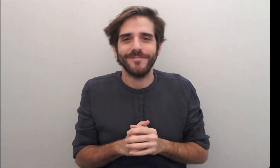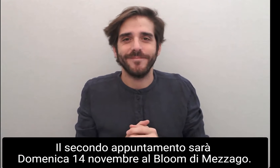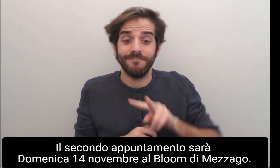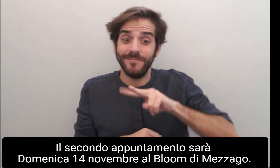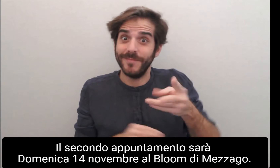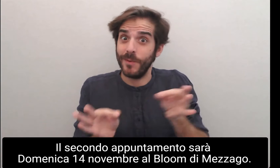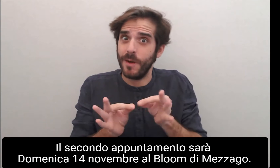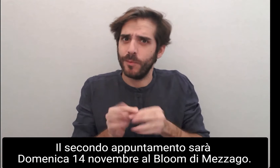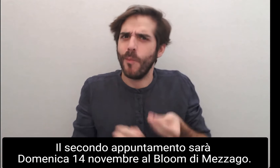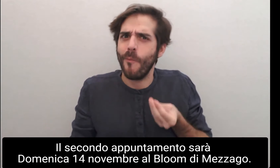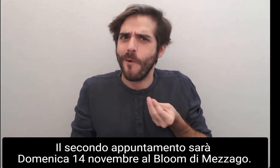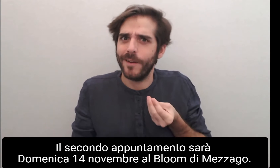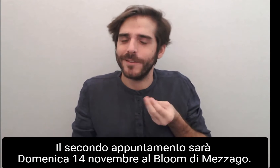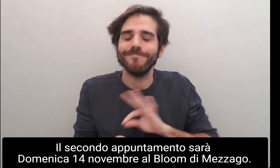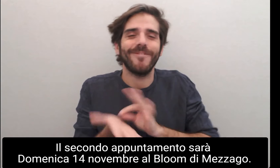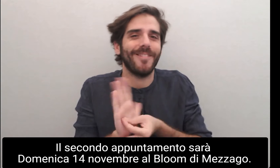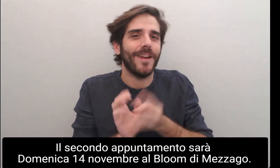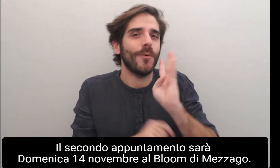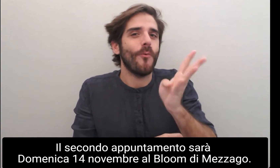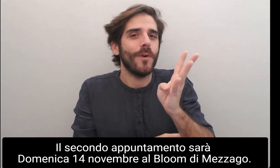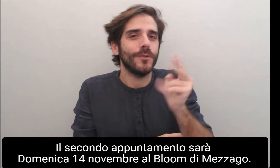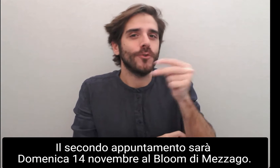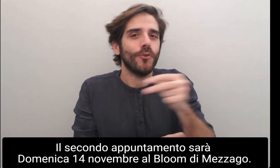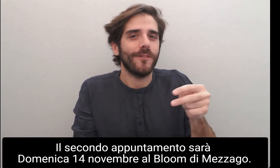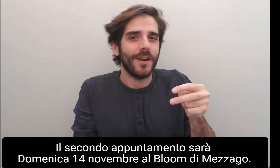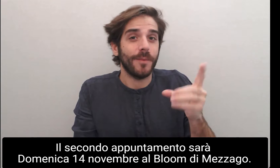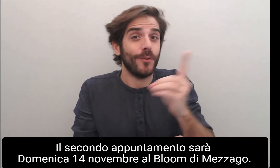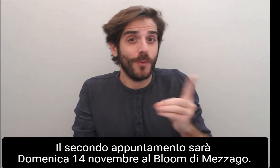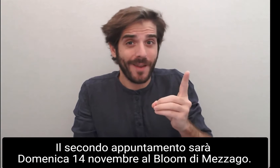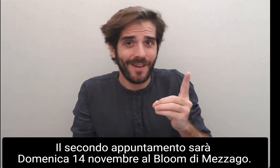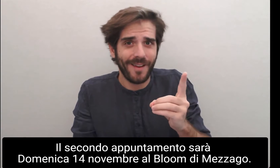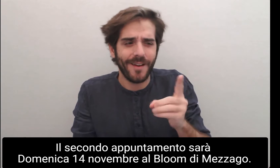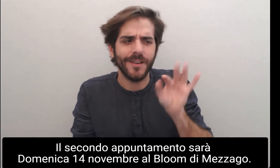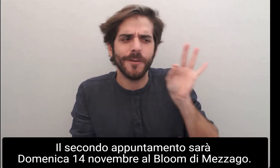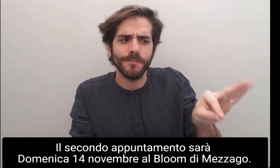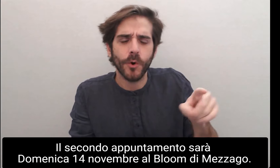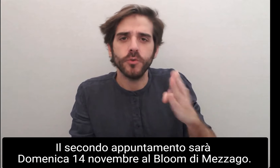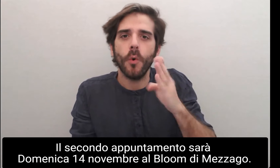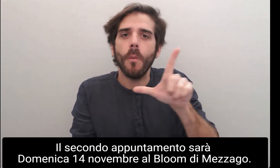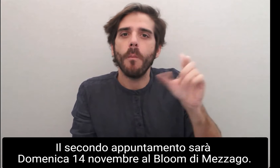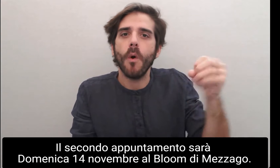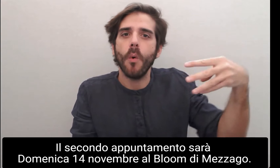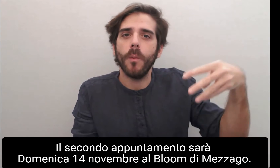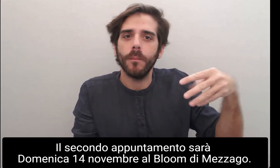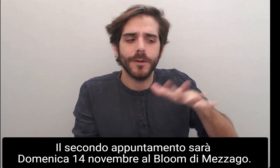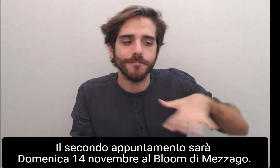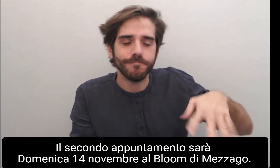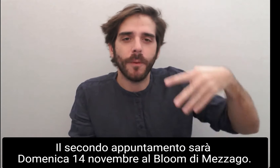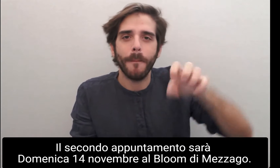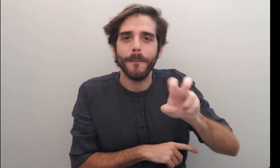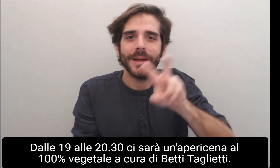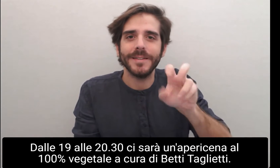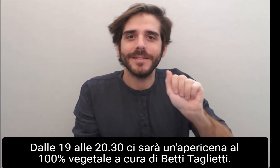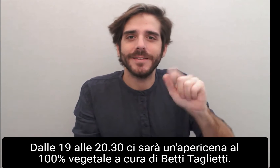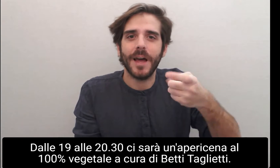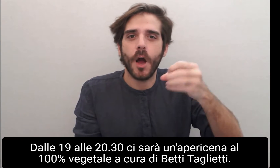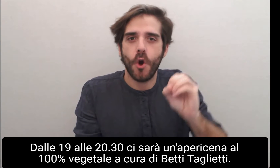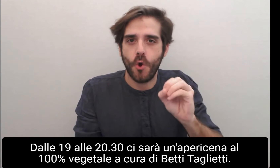Il secondo appuntamento si terrà domenica 14 novembre presso il Bloom di Mezzago. Dalle ore 19 alle